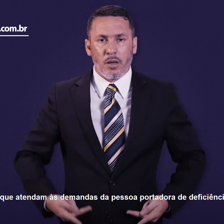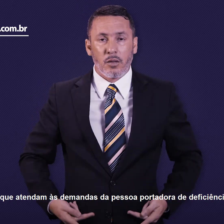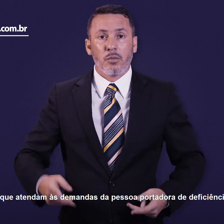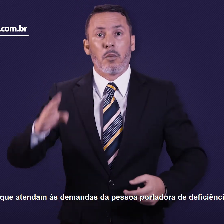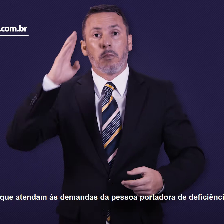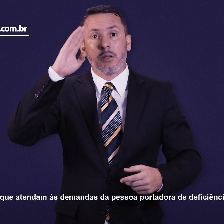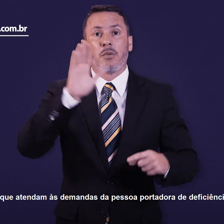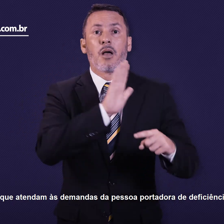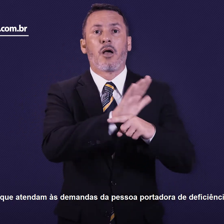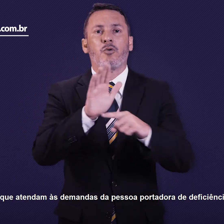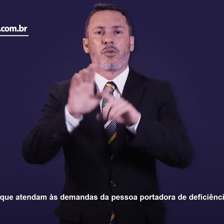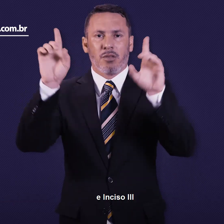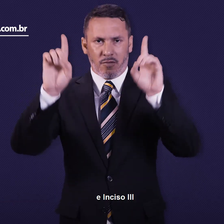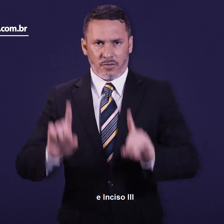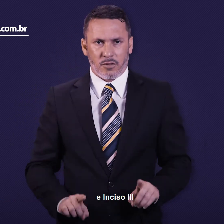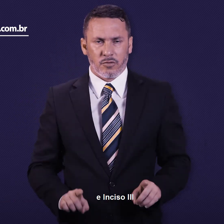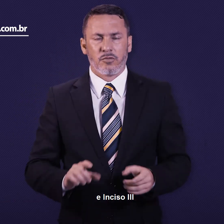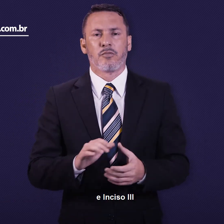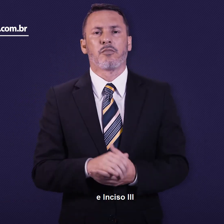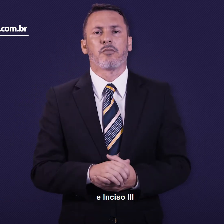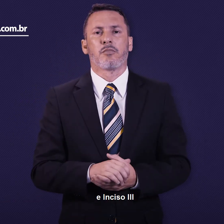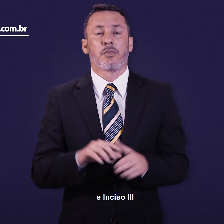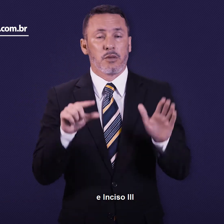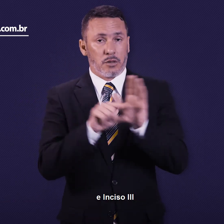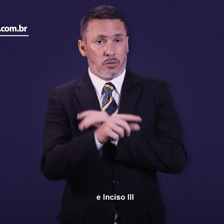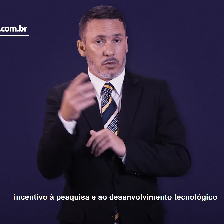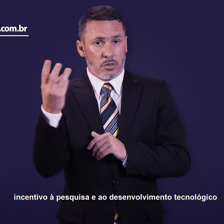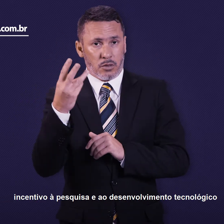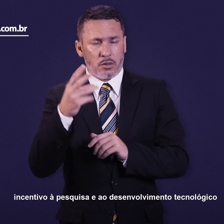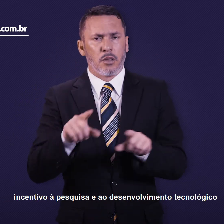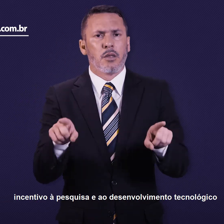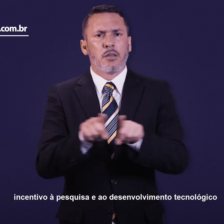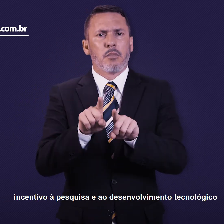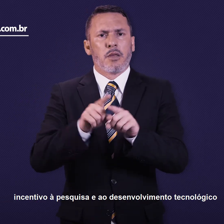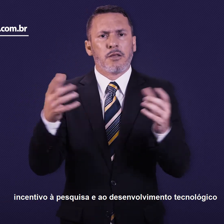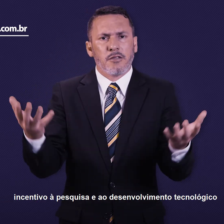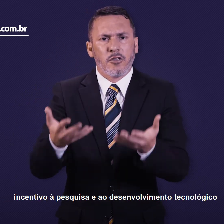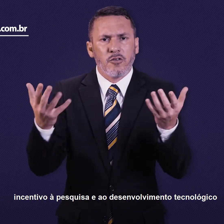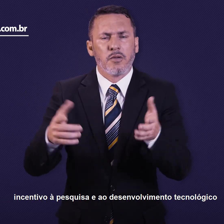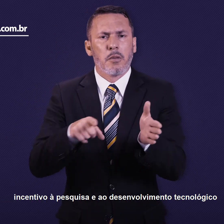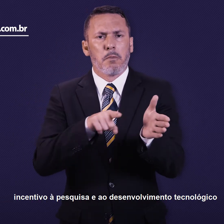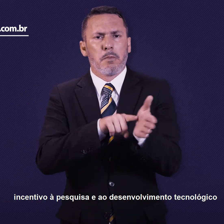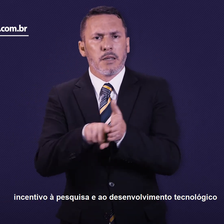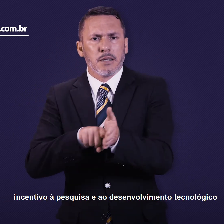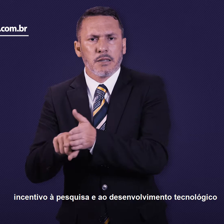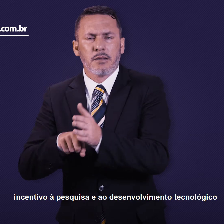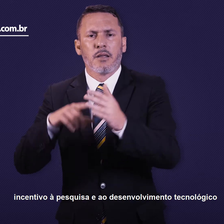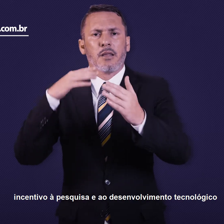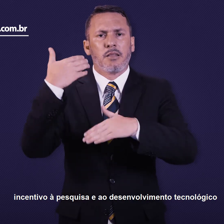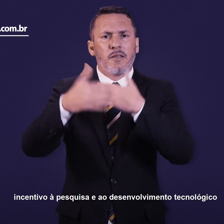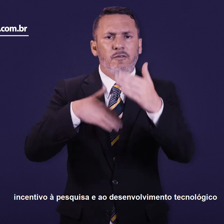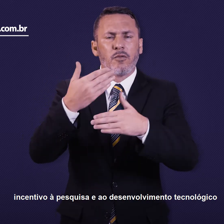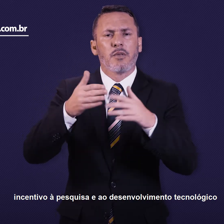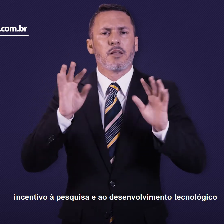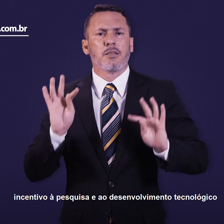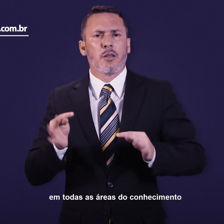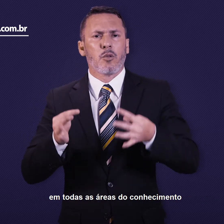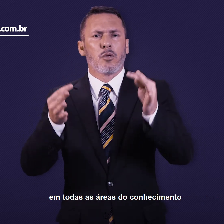Dois pontos. E, inciso 3, incentivo à pesquisa e ao desenvolvimento tecnológico em